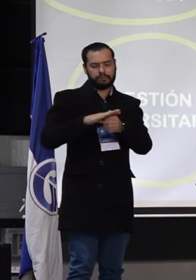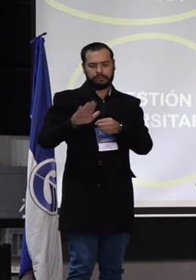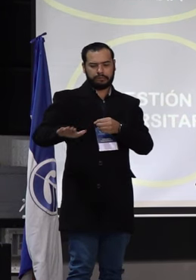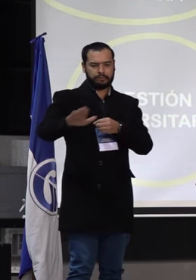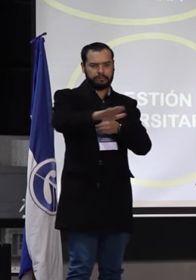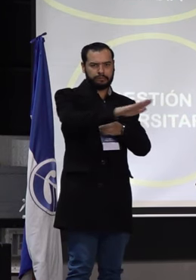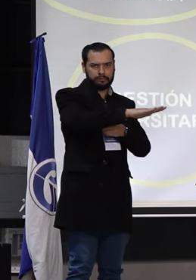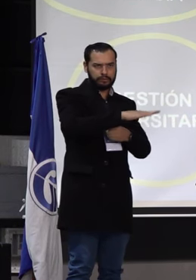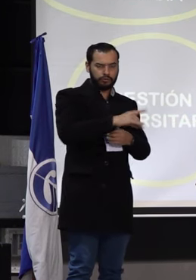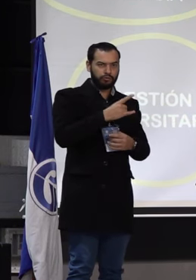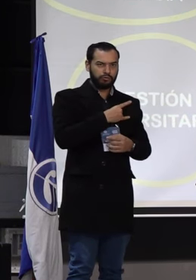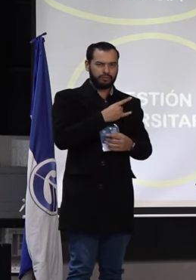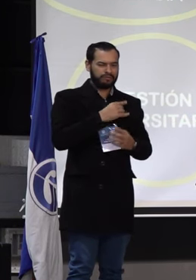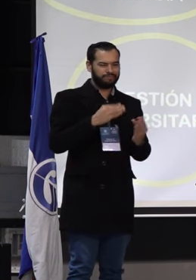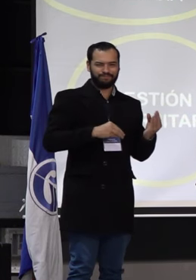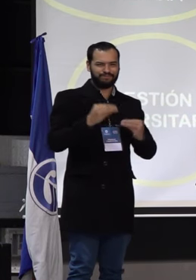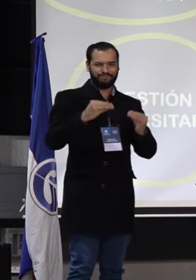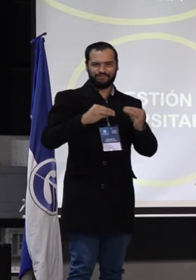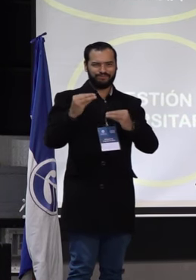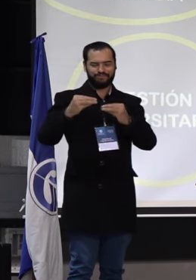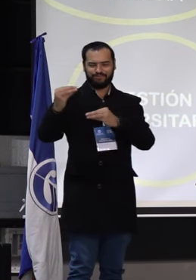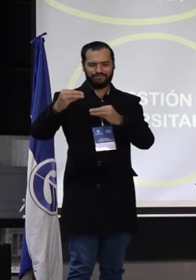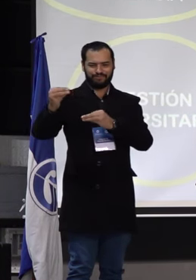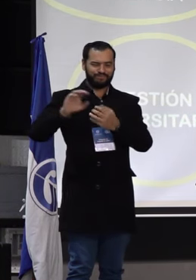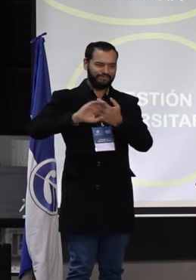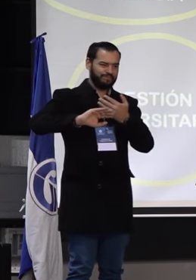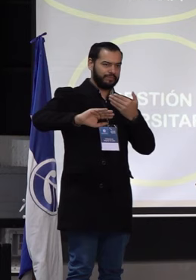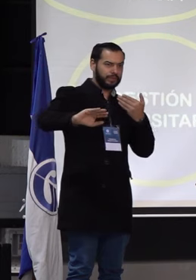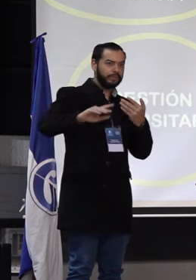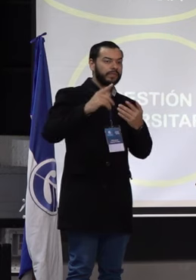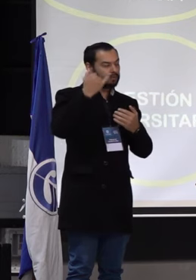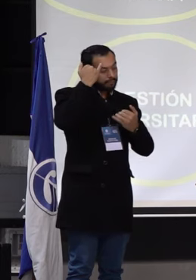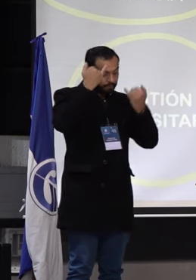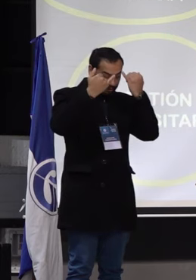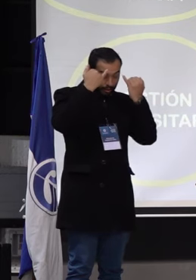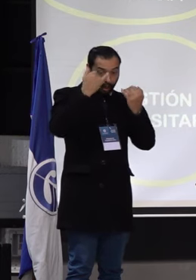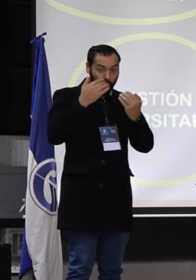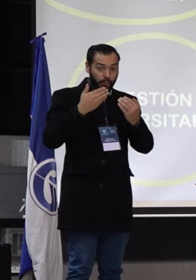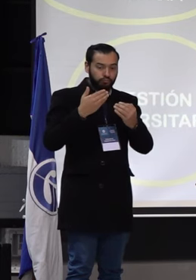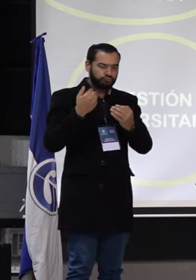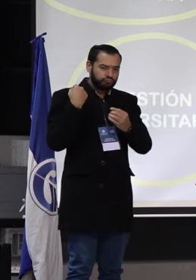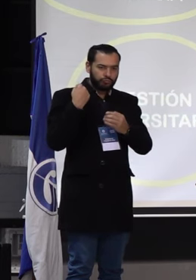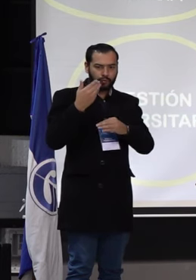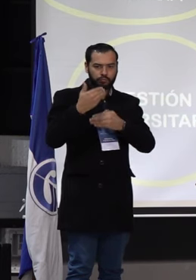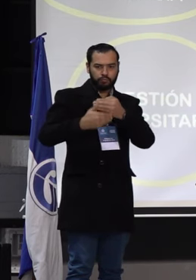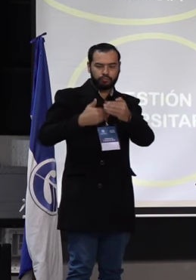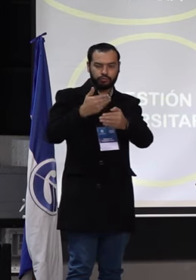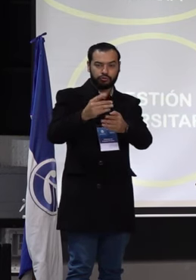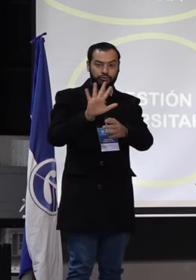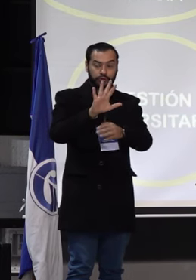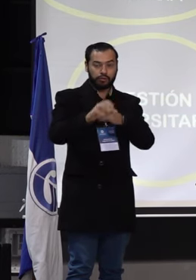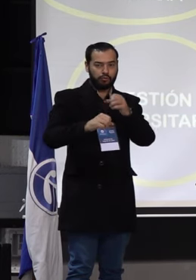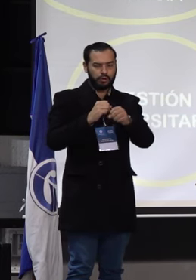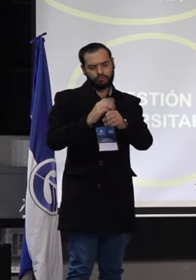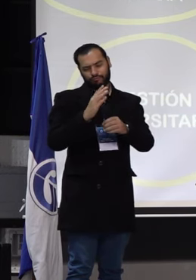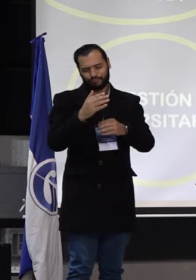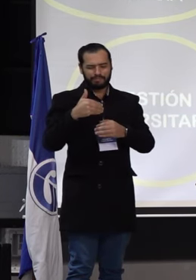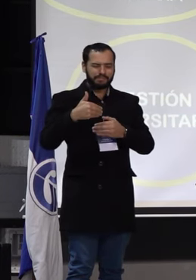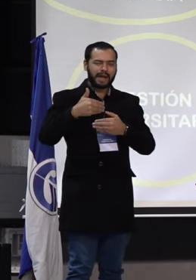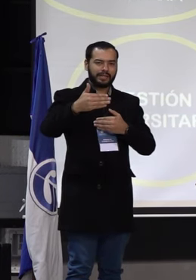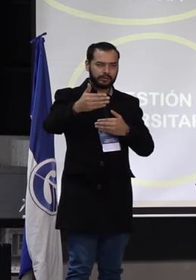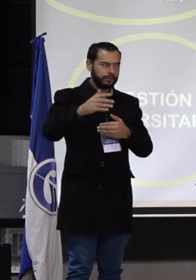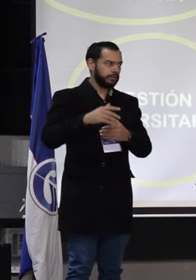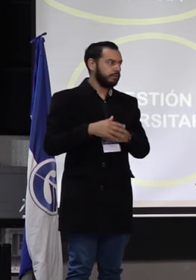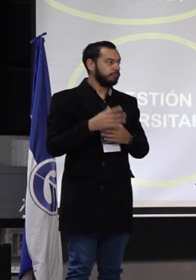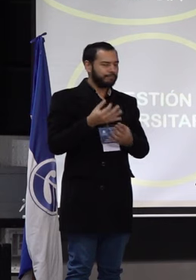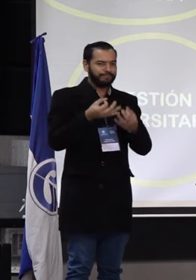y que no han permitido que esa idea, de la que nada ha nacido un proceso de los últimos cinco años, se materialice en lo efectivo, cierto, creemos